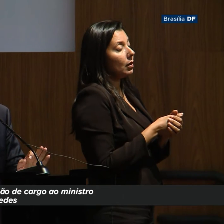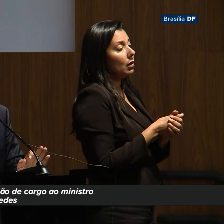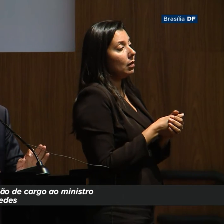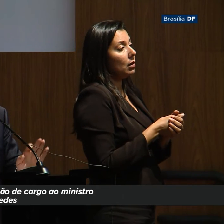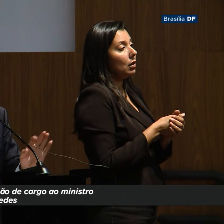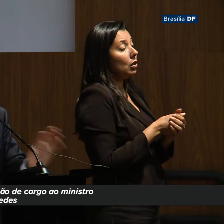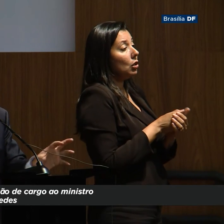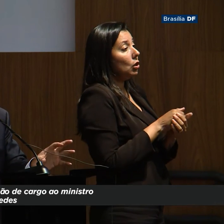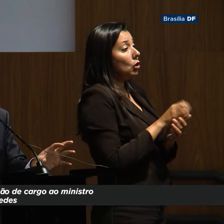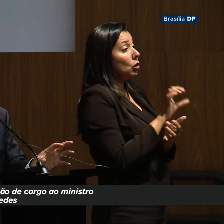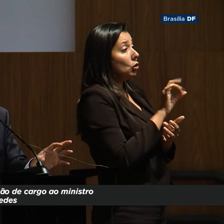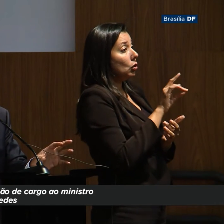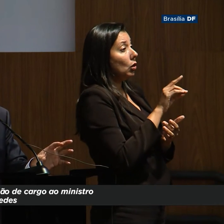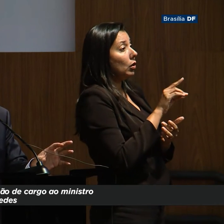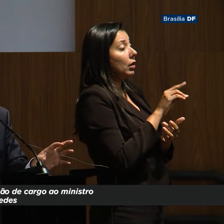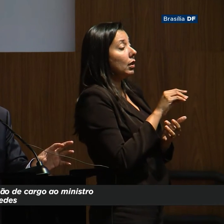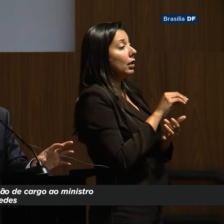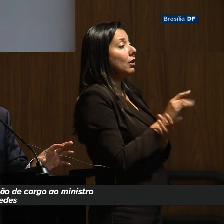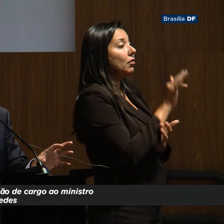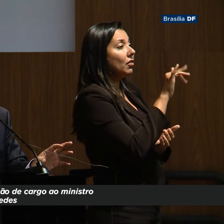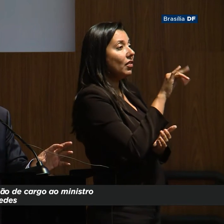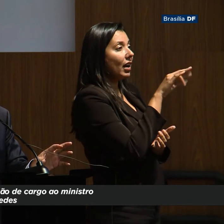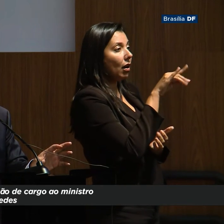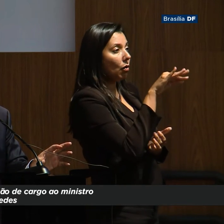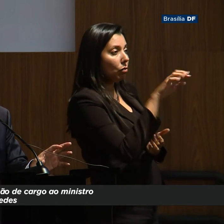é contra fraude e privilégio.